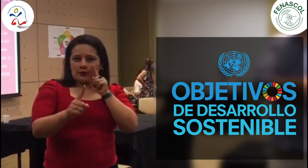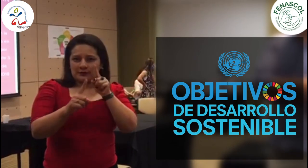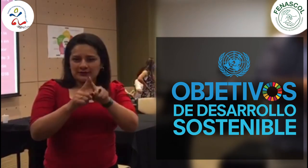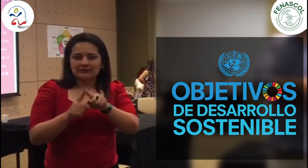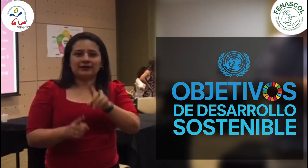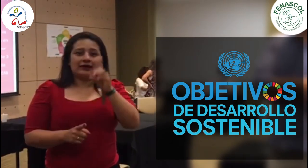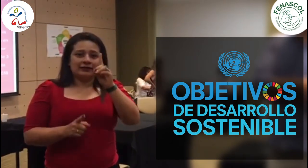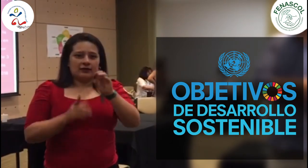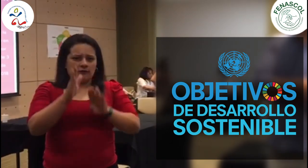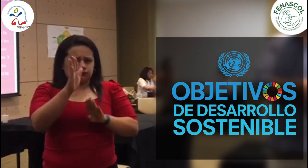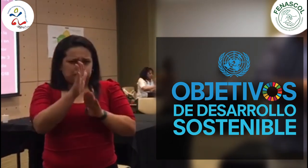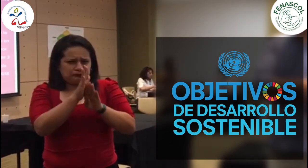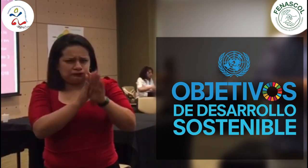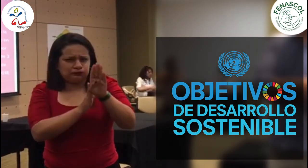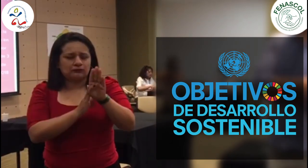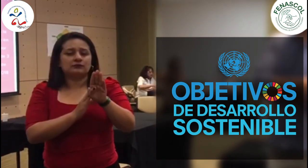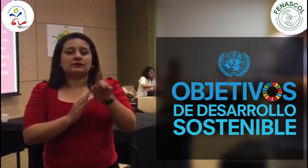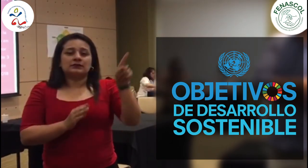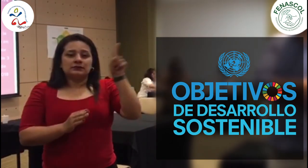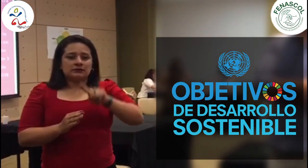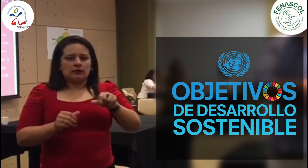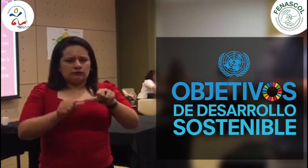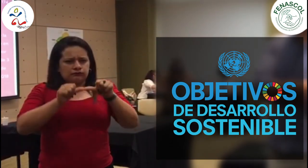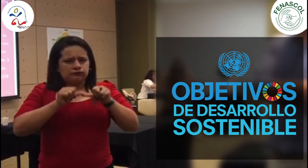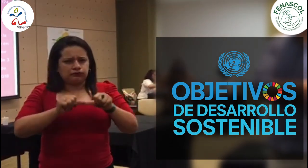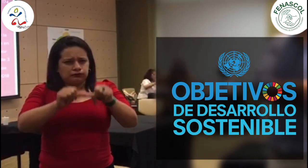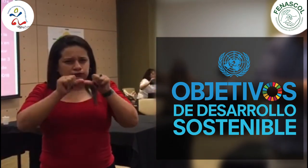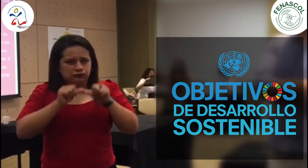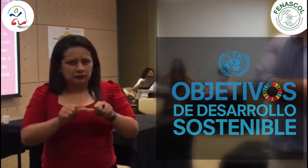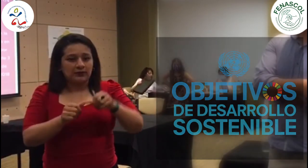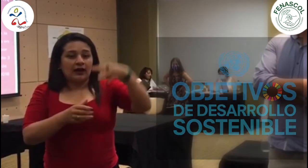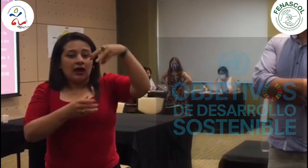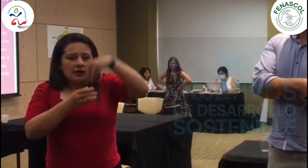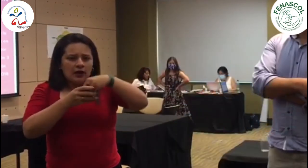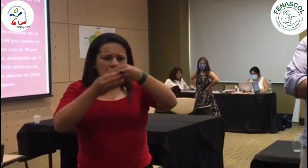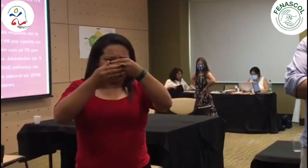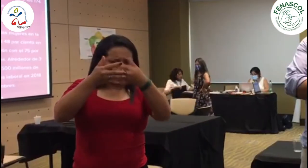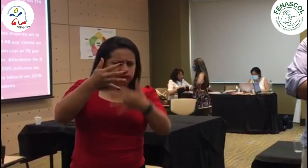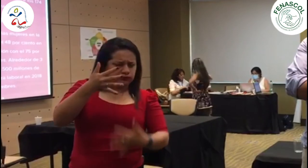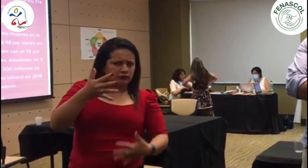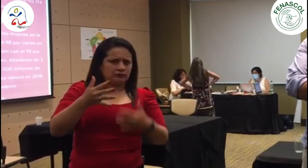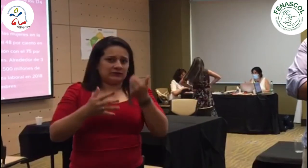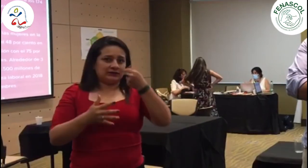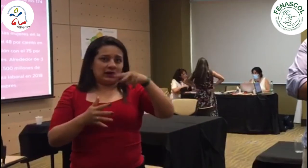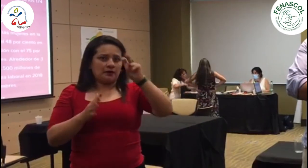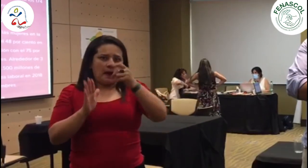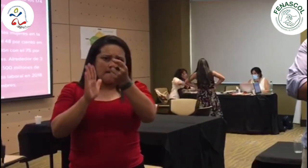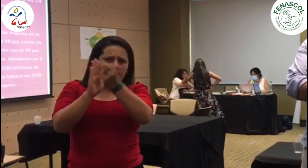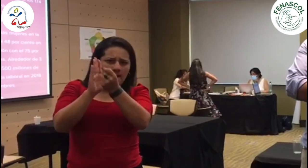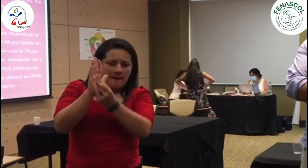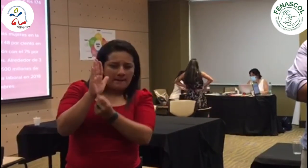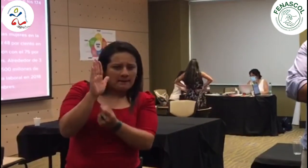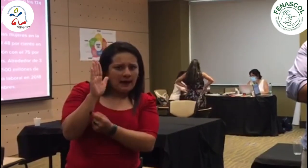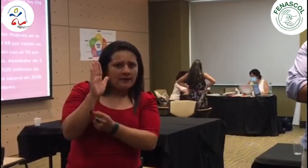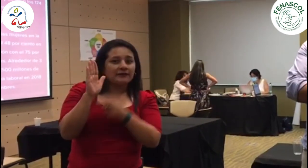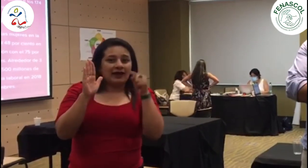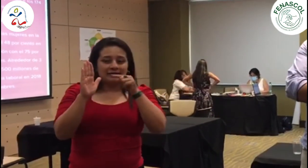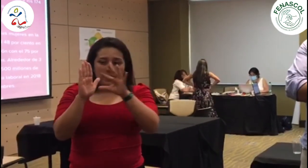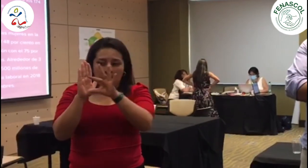de Desarrollo Sostenible, que en total son 17, pero